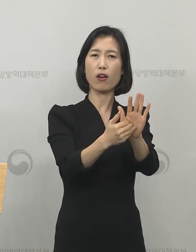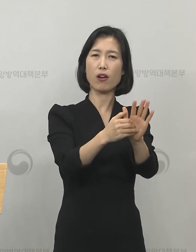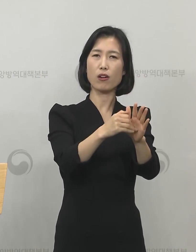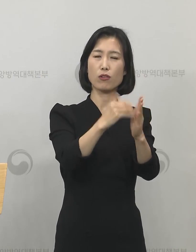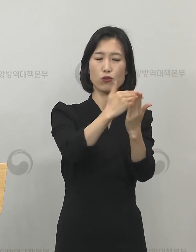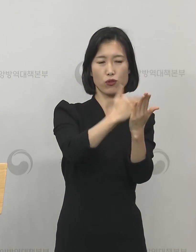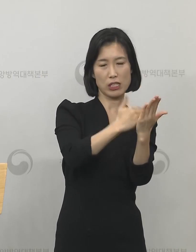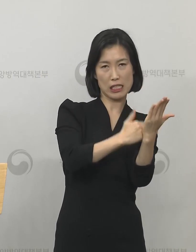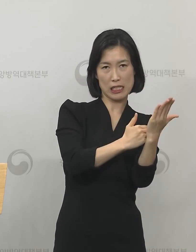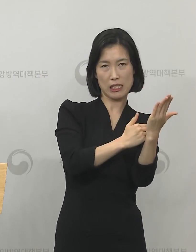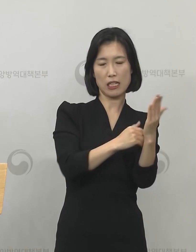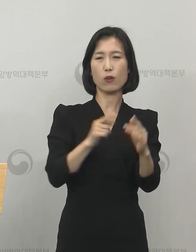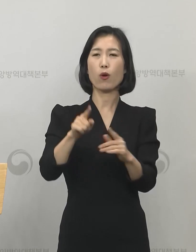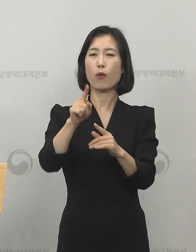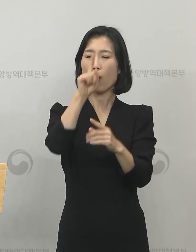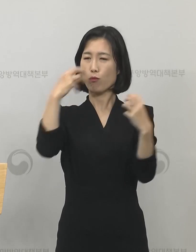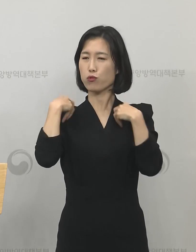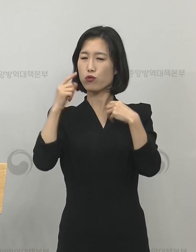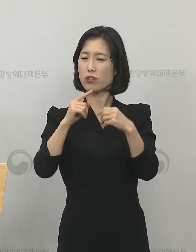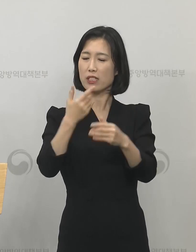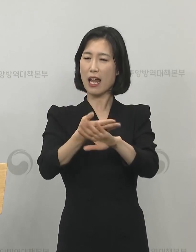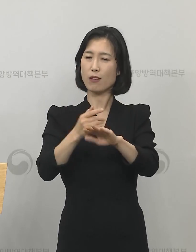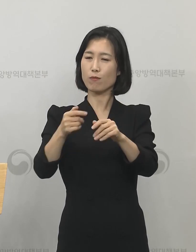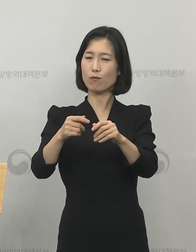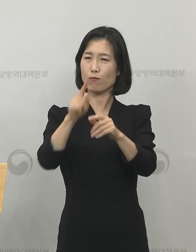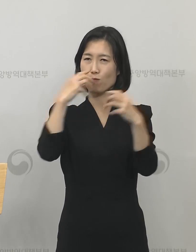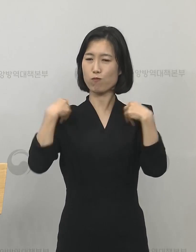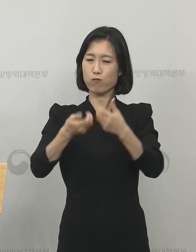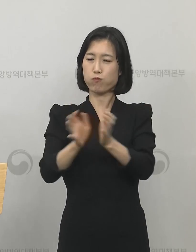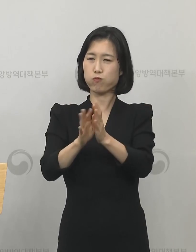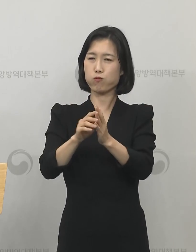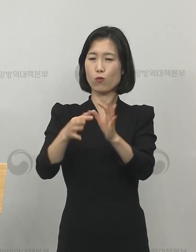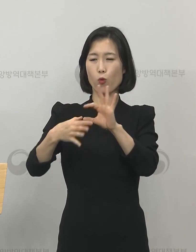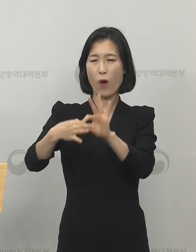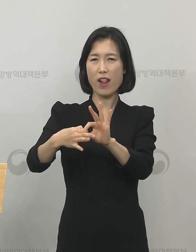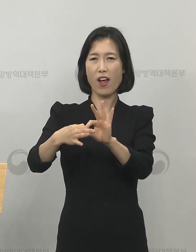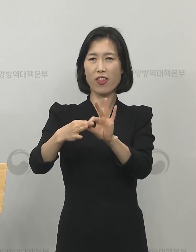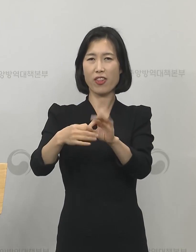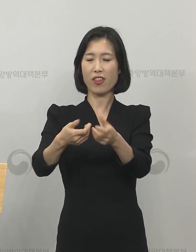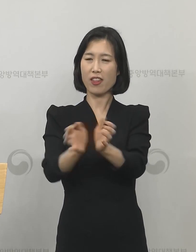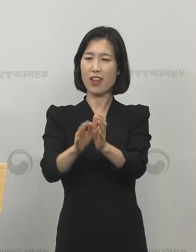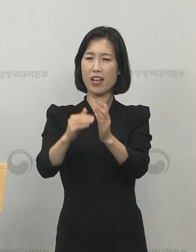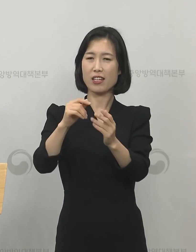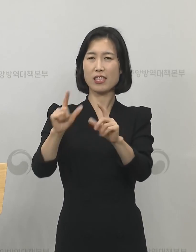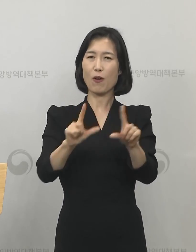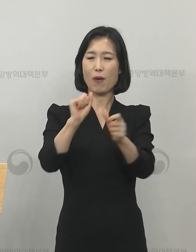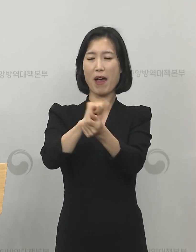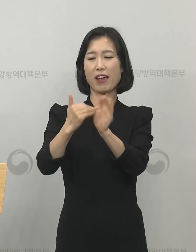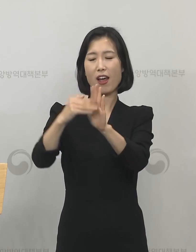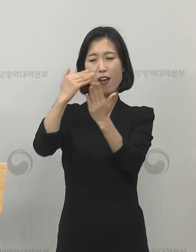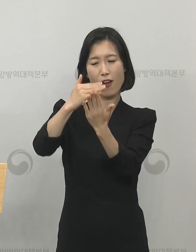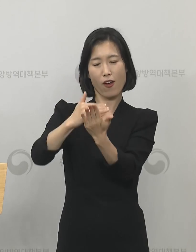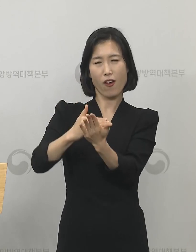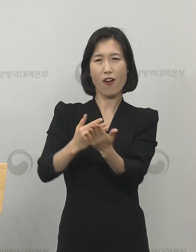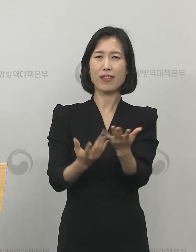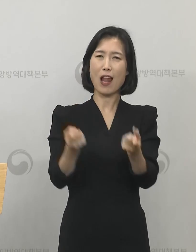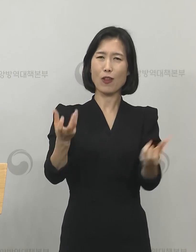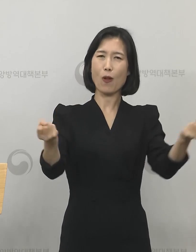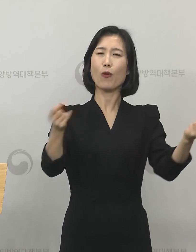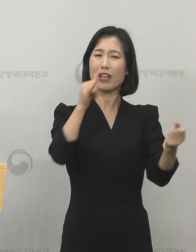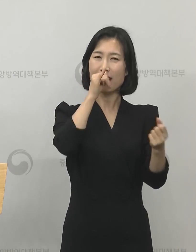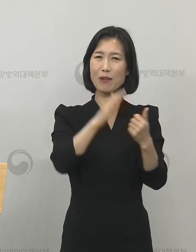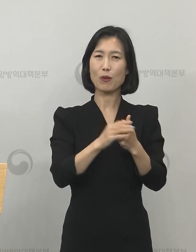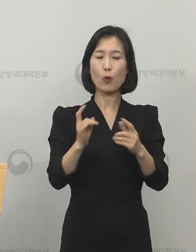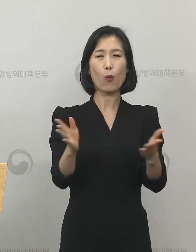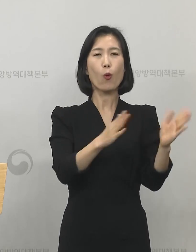정교하게 다듬고 있는 그런 상황입니다. 그리고 또 국민들께서도 궁금해하시는 그런 사항들이나 의견들이 있으시기